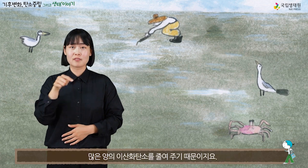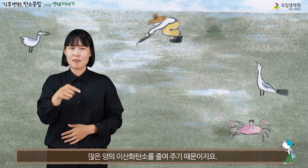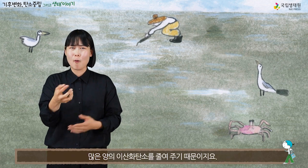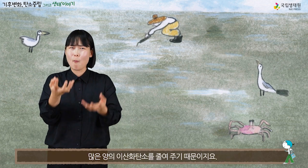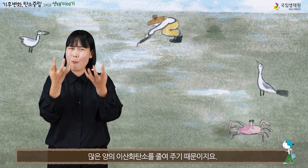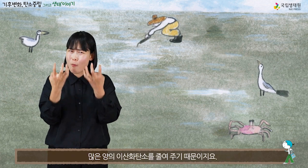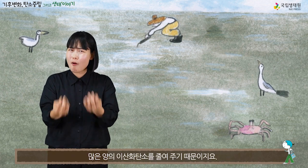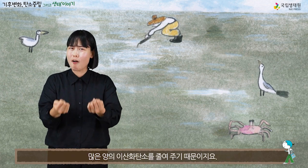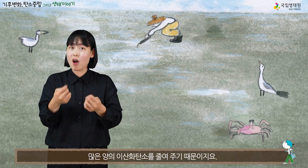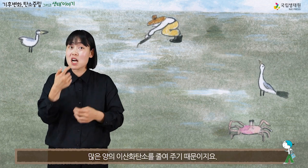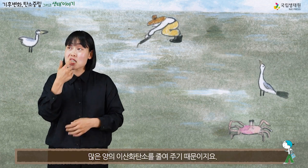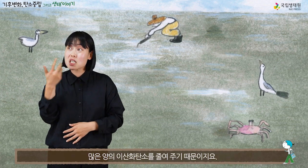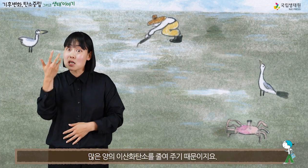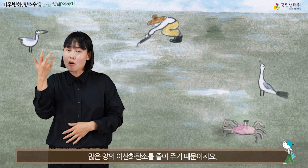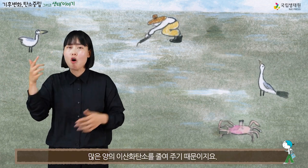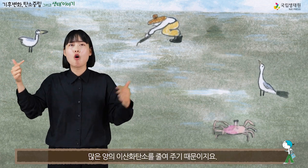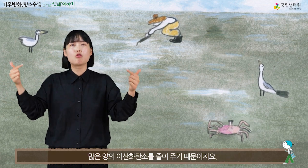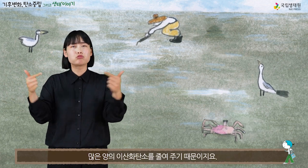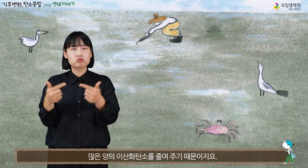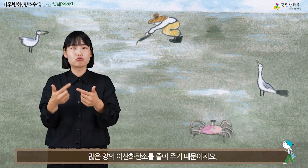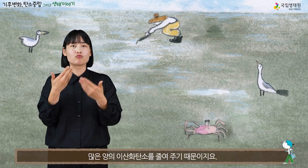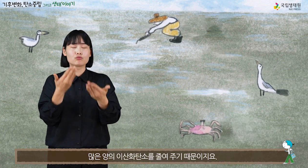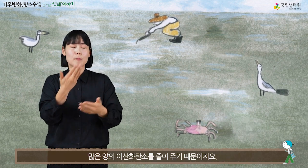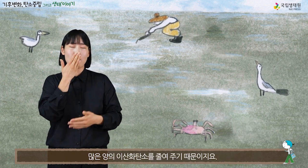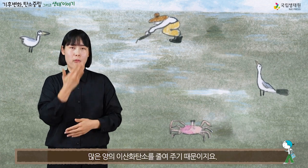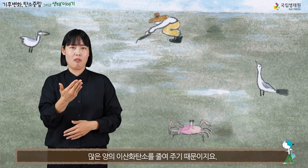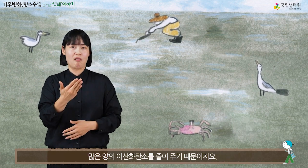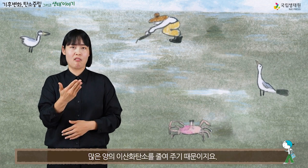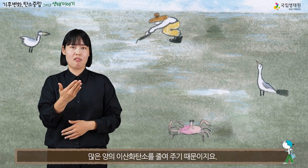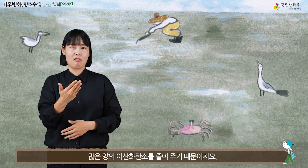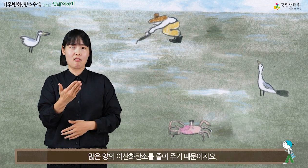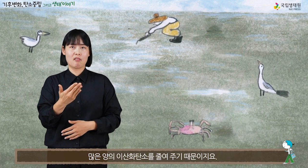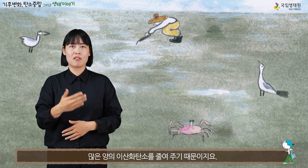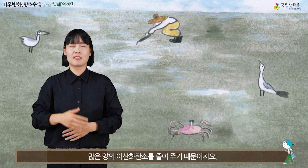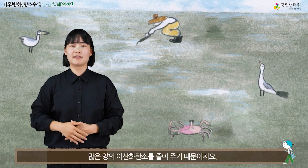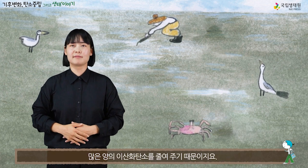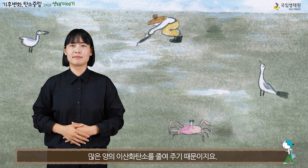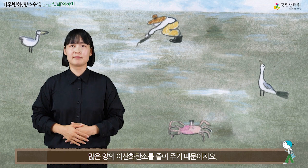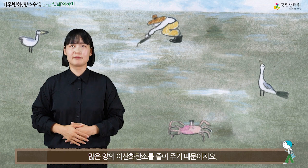많은 양의 이산화탄소를 줄여주기 때문이지요.